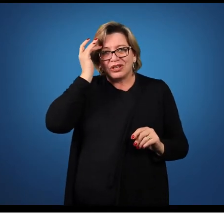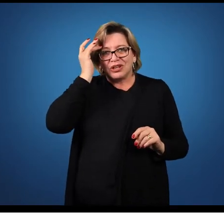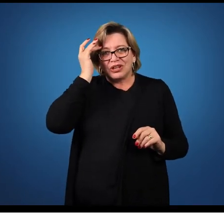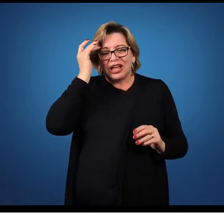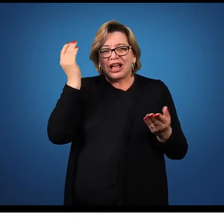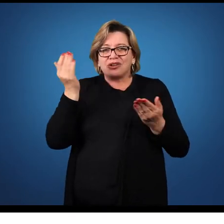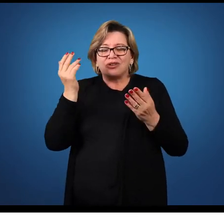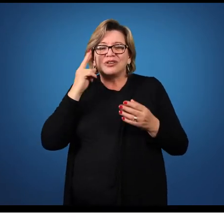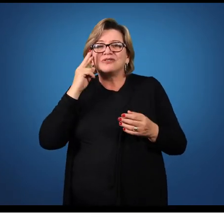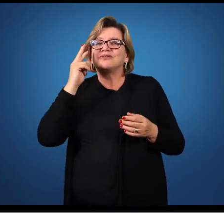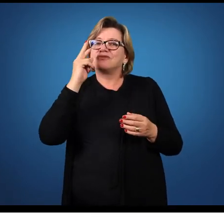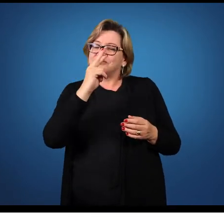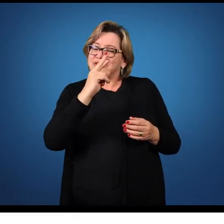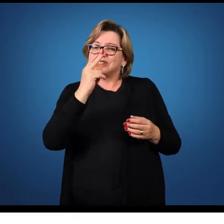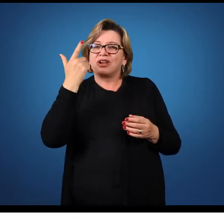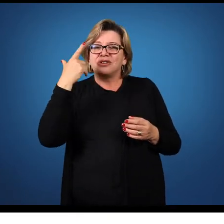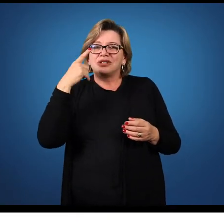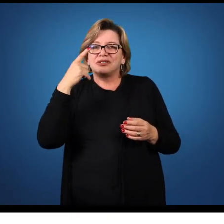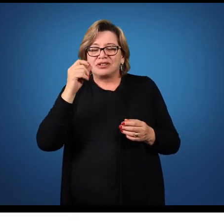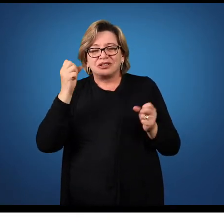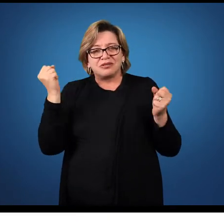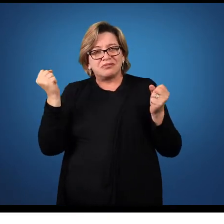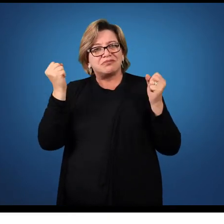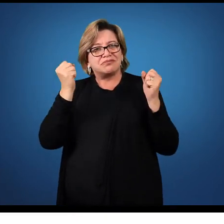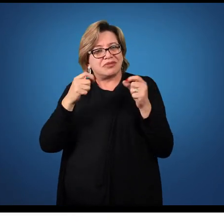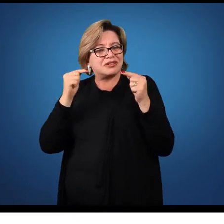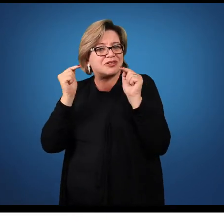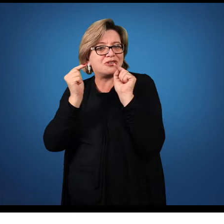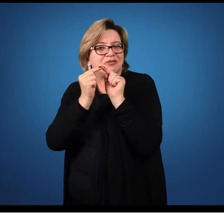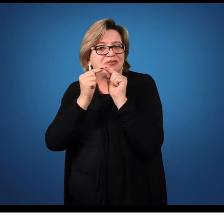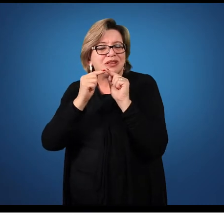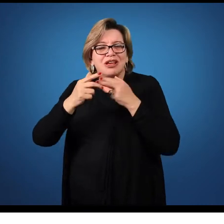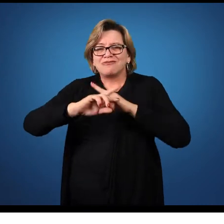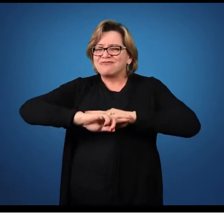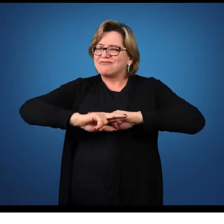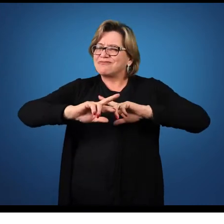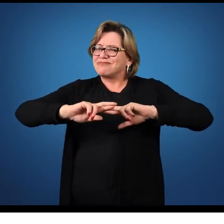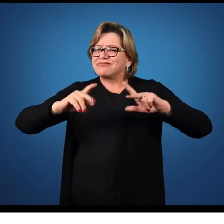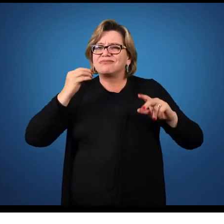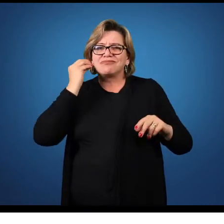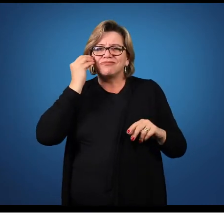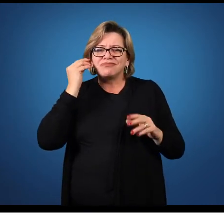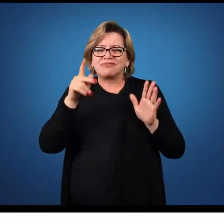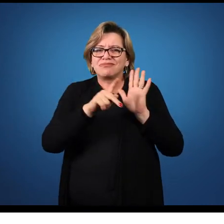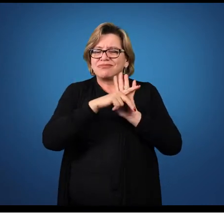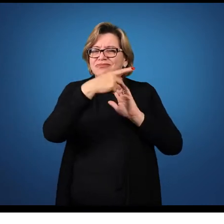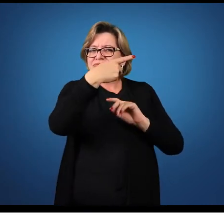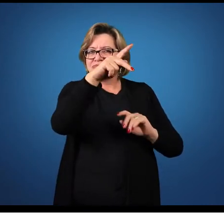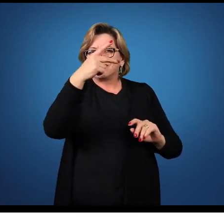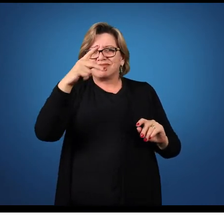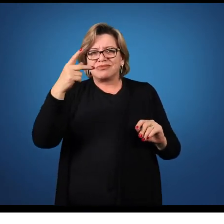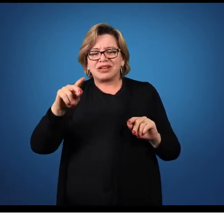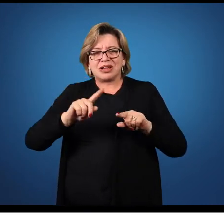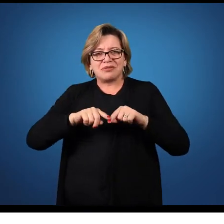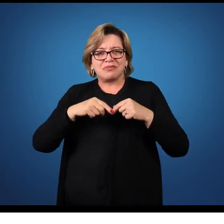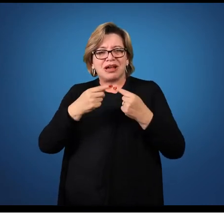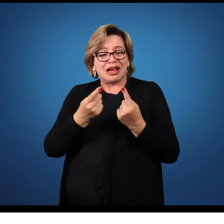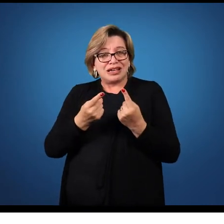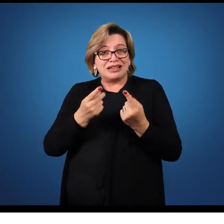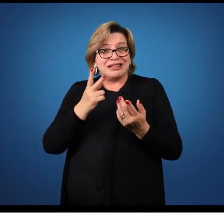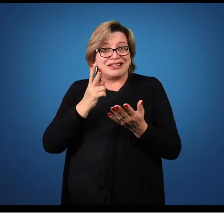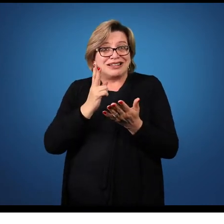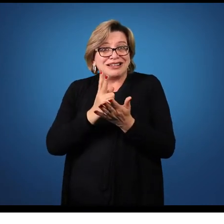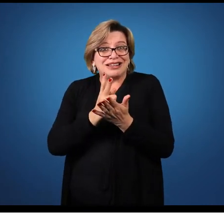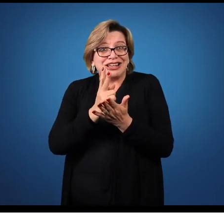novamente. Ela pode se relacionar com diversas experiências que você teve. Mas nunca mais você vai ver a mão da